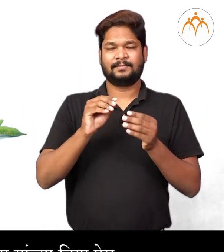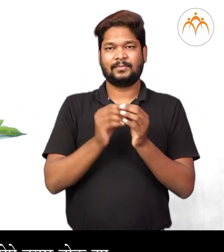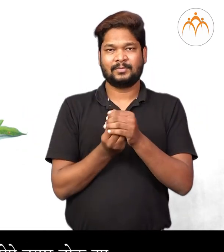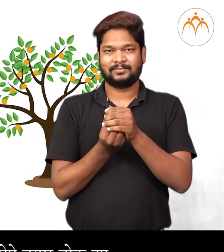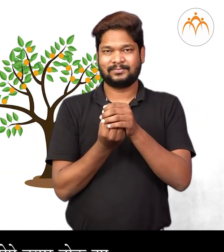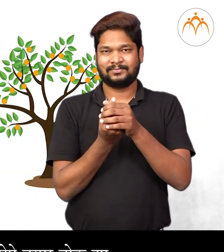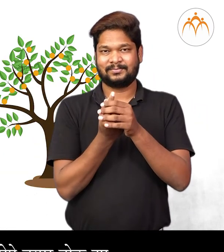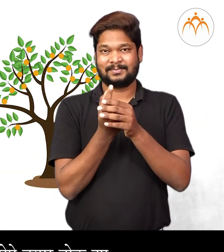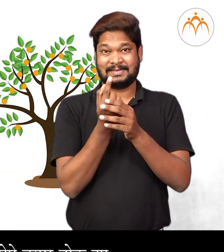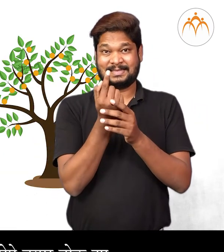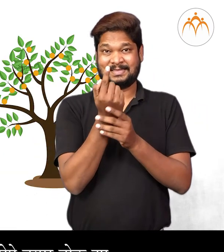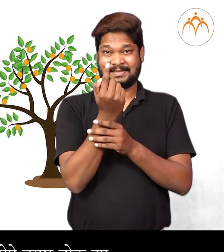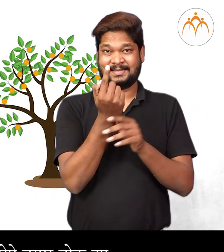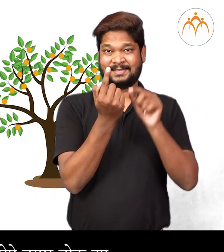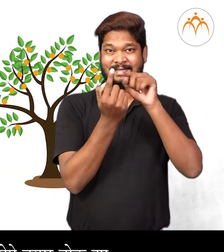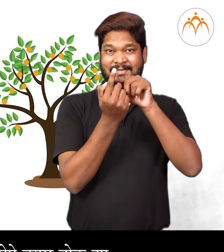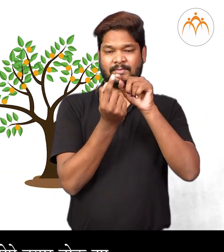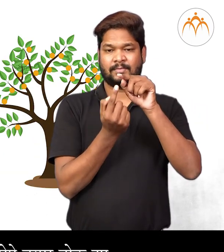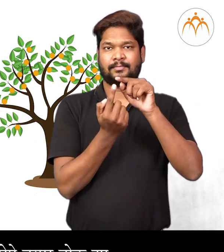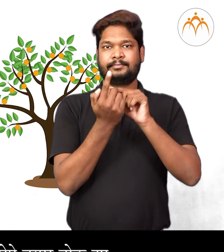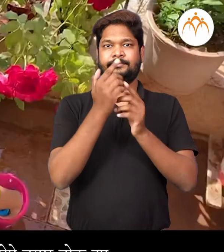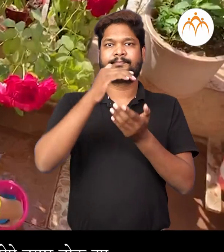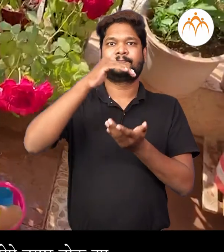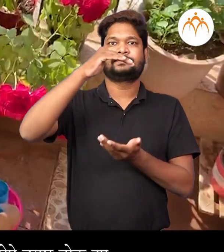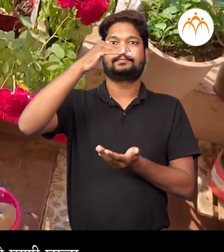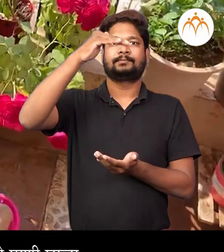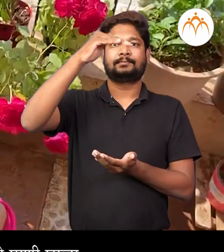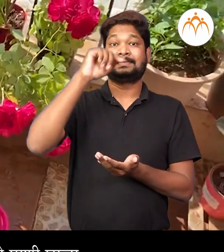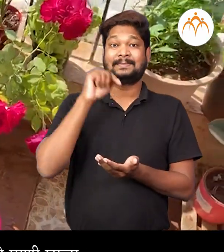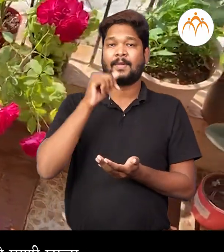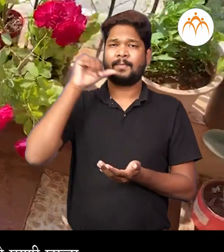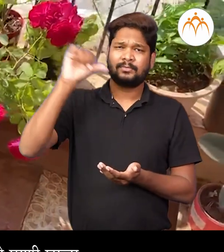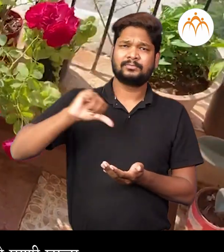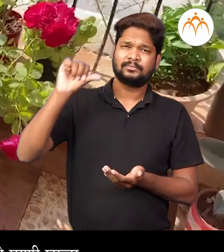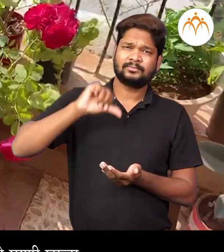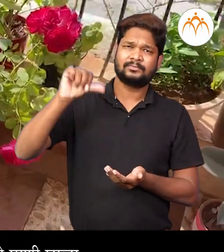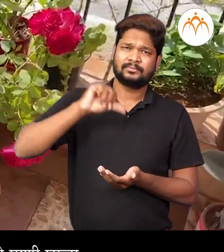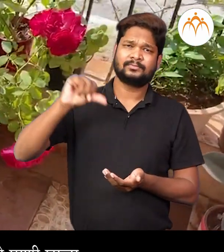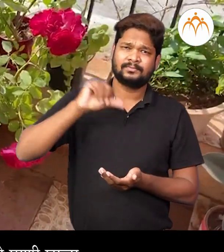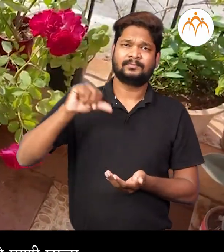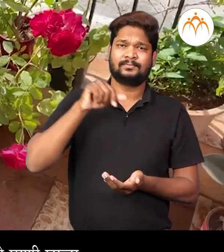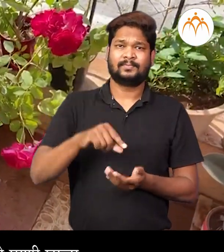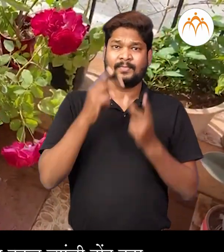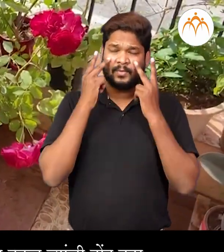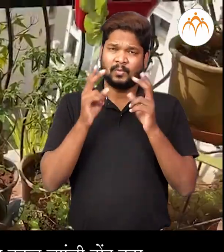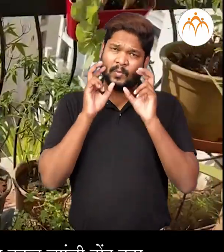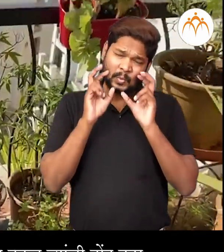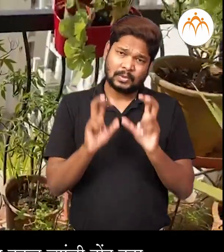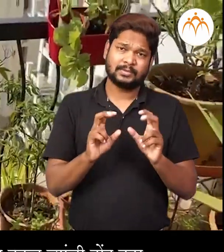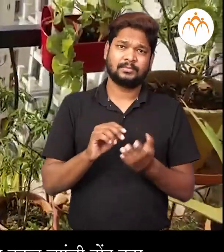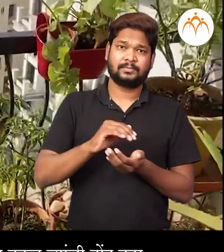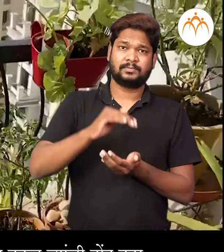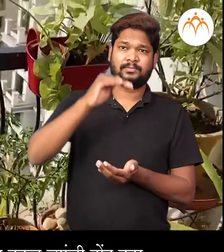त्या रोजून तेंची नविन रोप याउद्या जहाडानना नियमीत पणे पाणी घला या